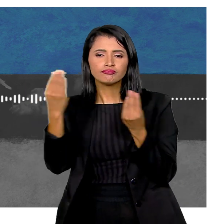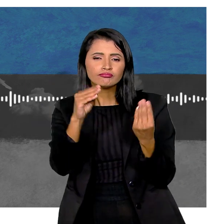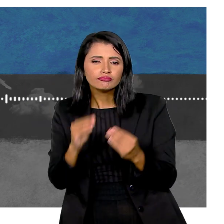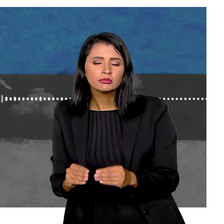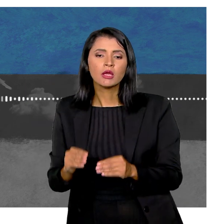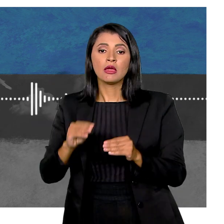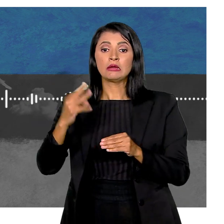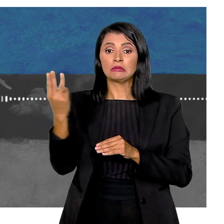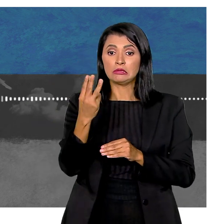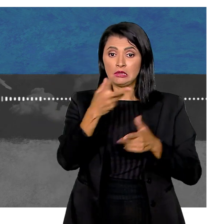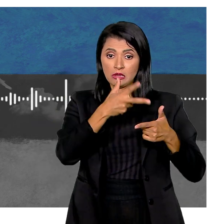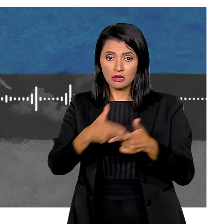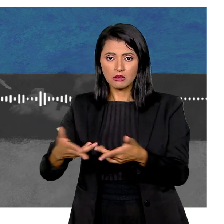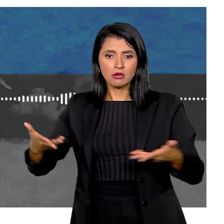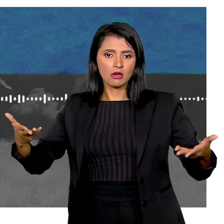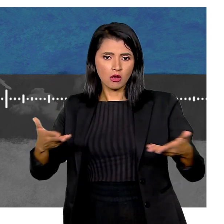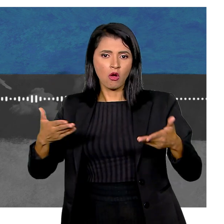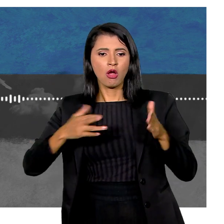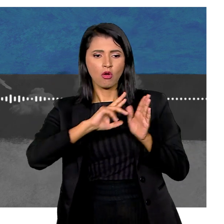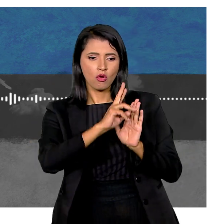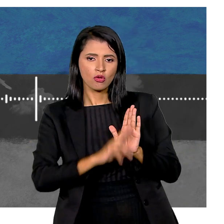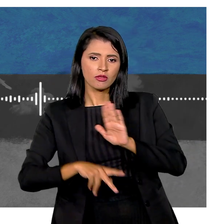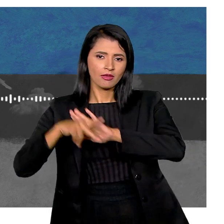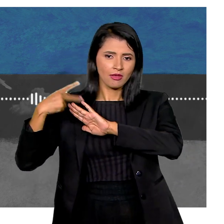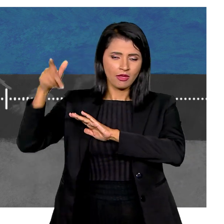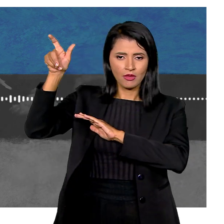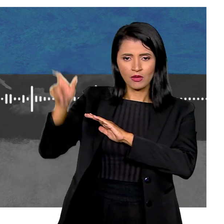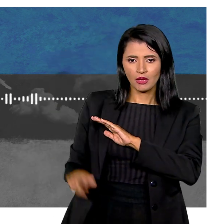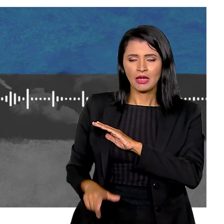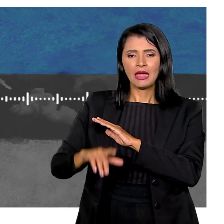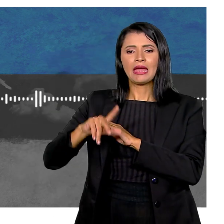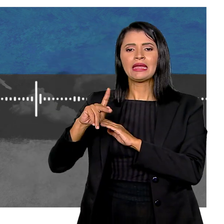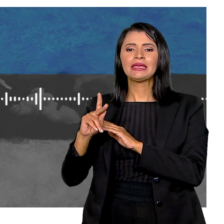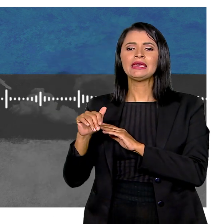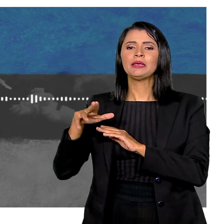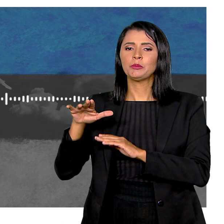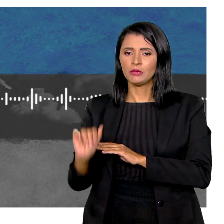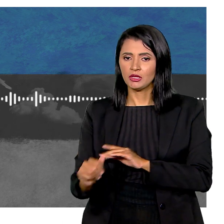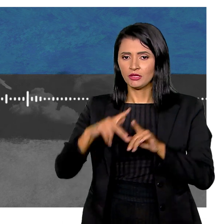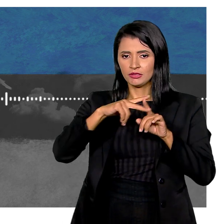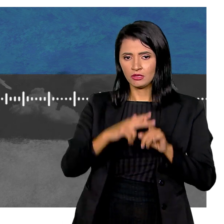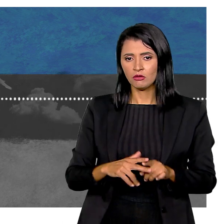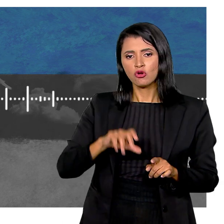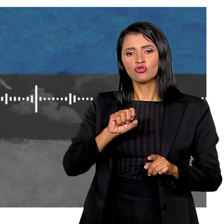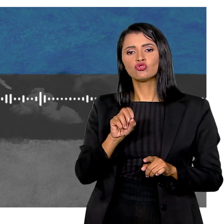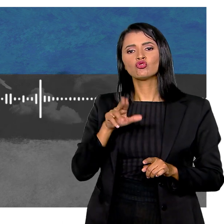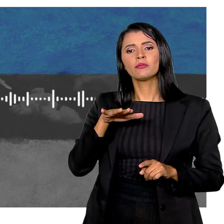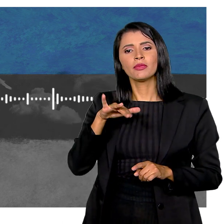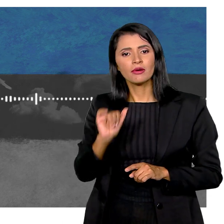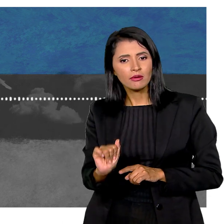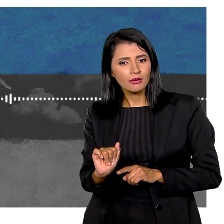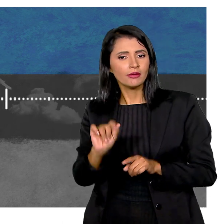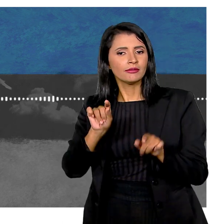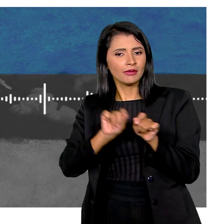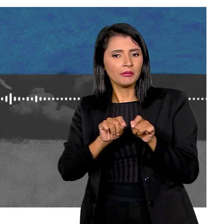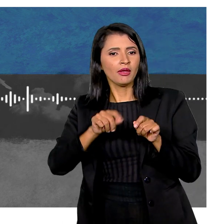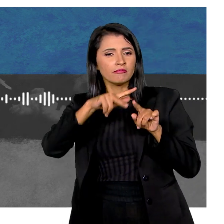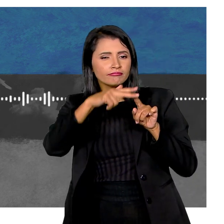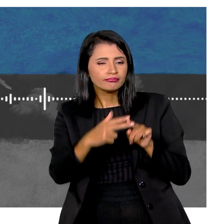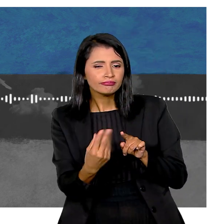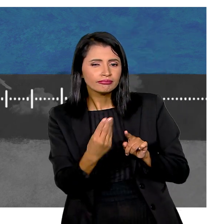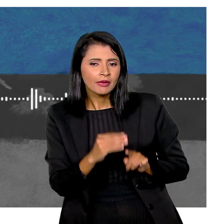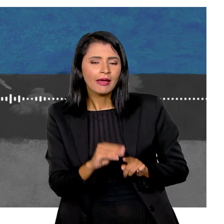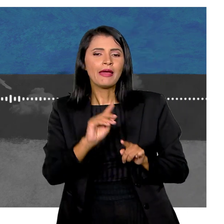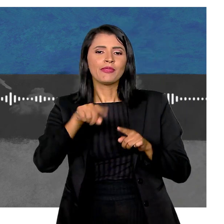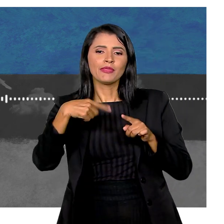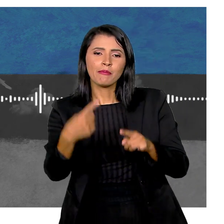processo De montagem Nesta terceira temporada O roteiro Ficou por conta Da Kimi Nittahara Com edição De Sumaya Vilela Que fez